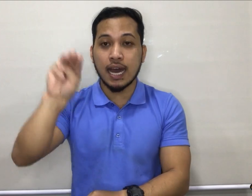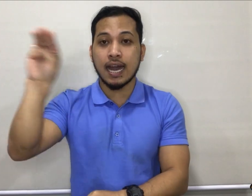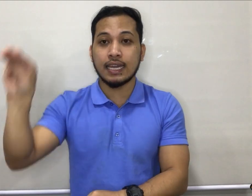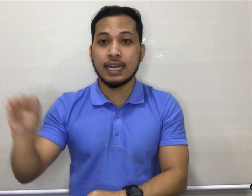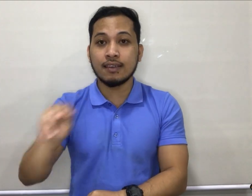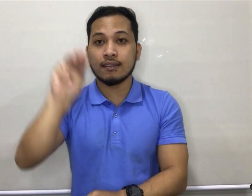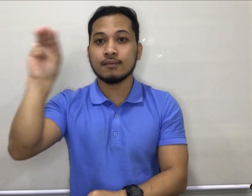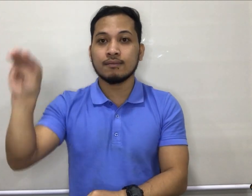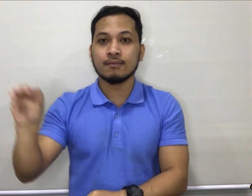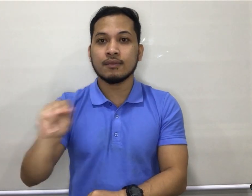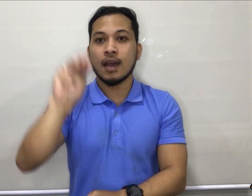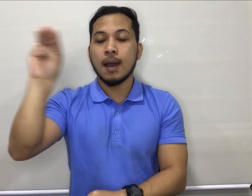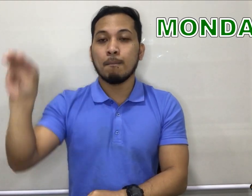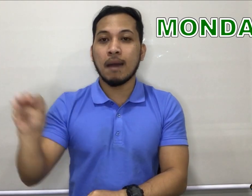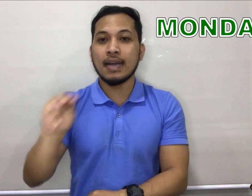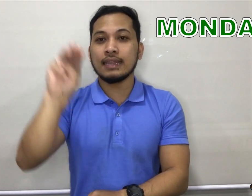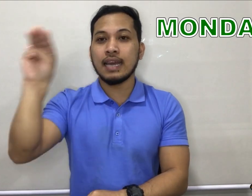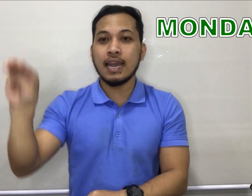sa hangin. Monday.